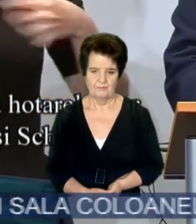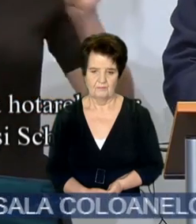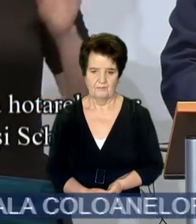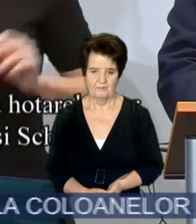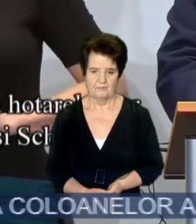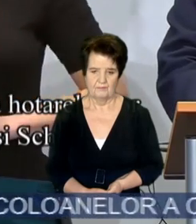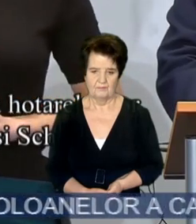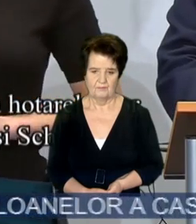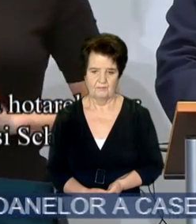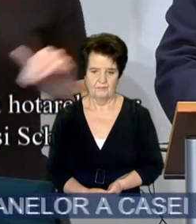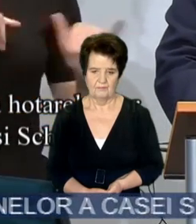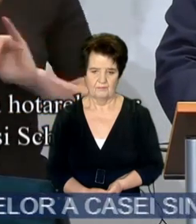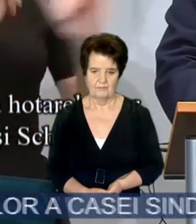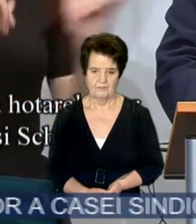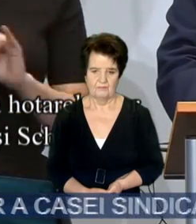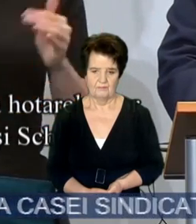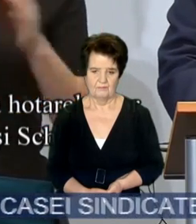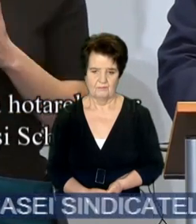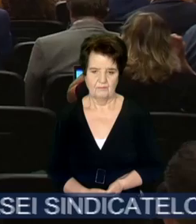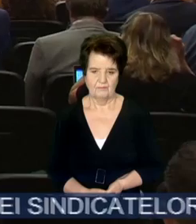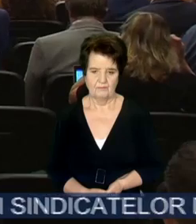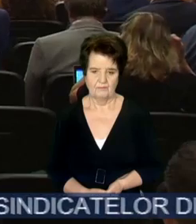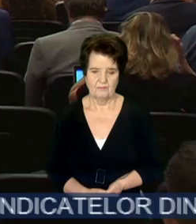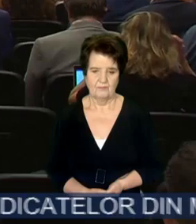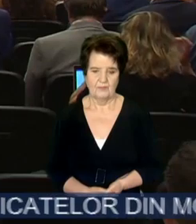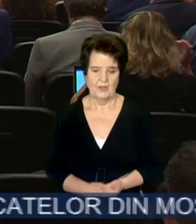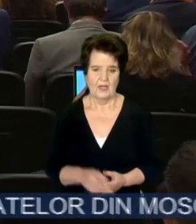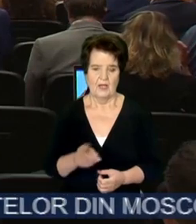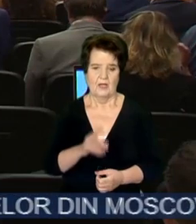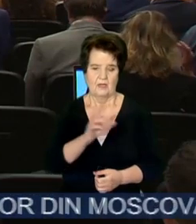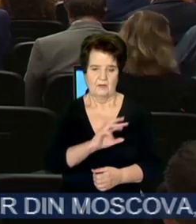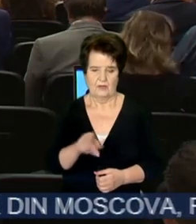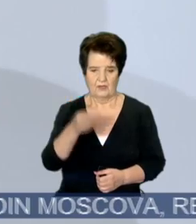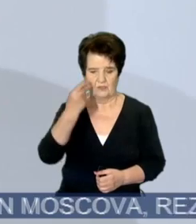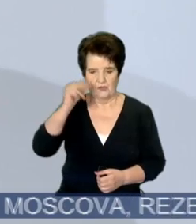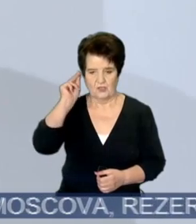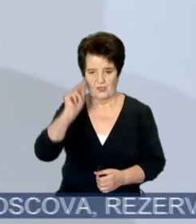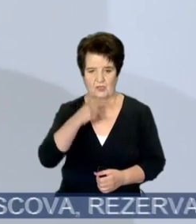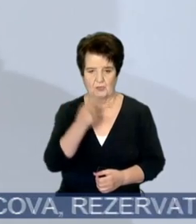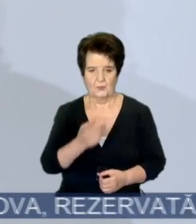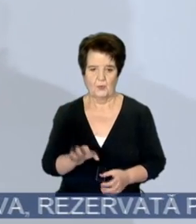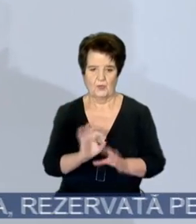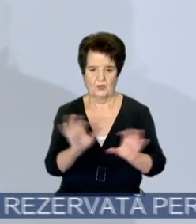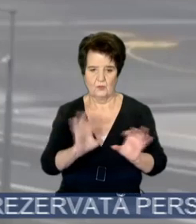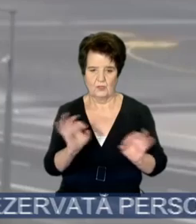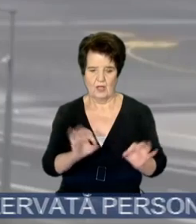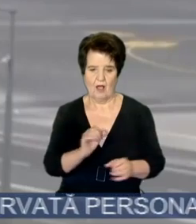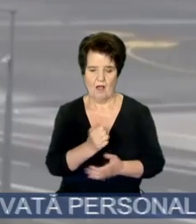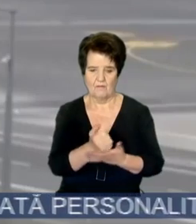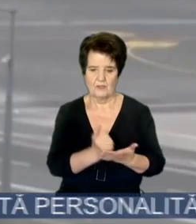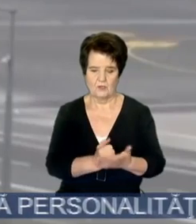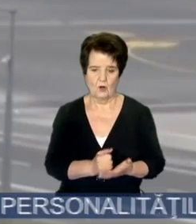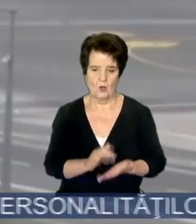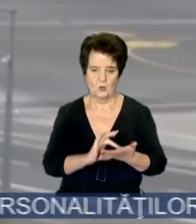interdicție totale a vizilor